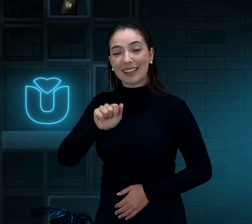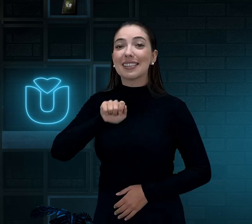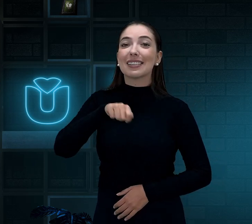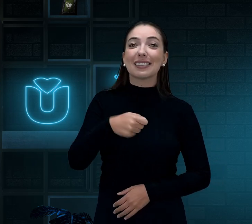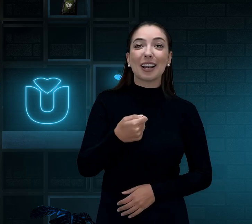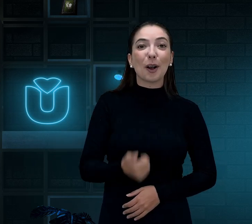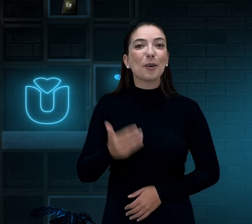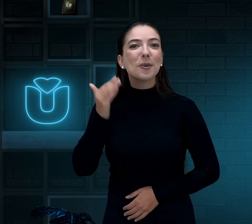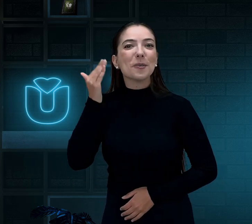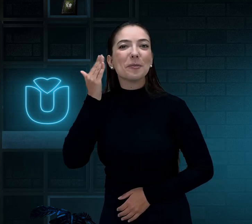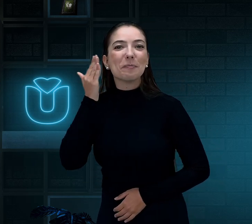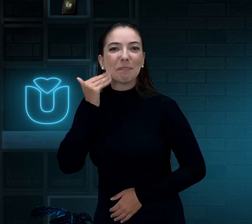Esse é o sinal da Bia.